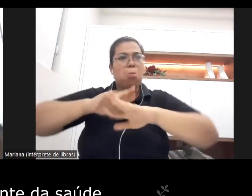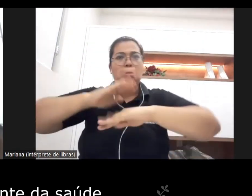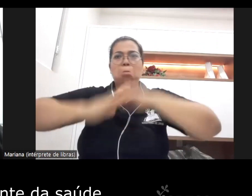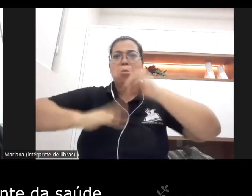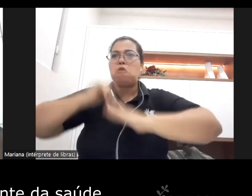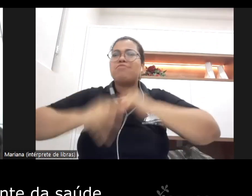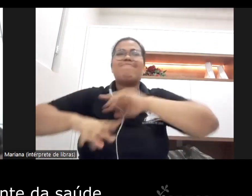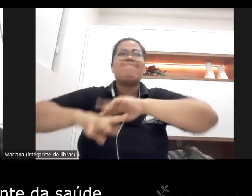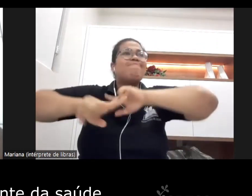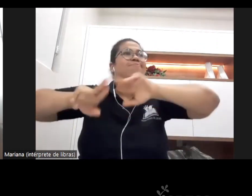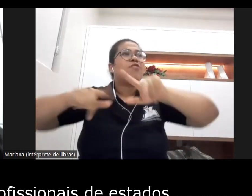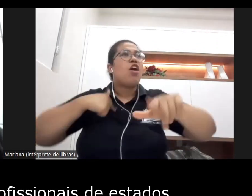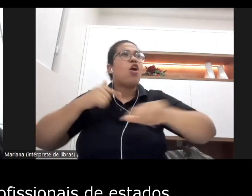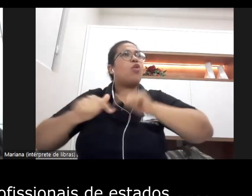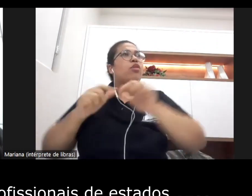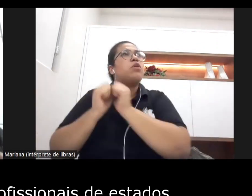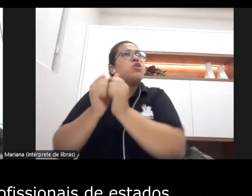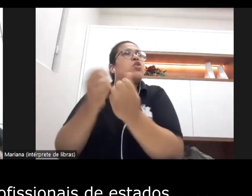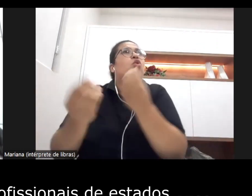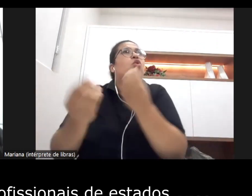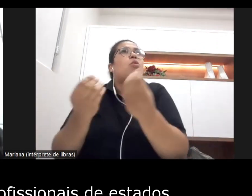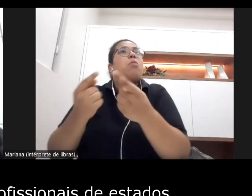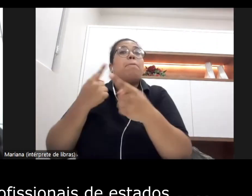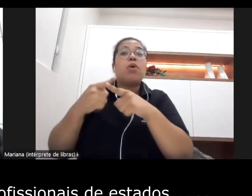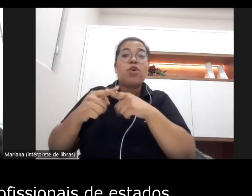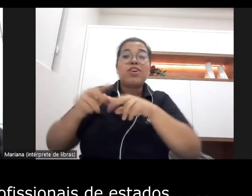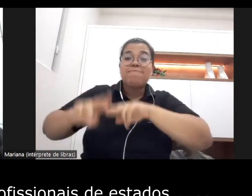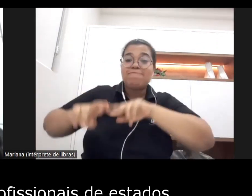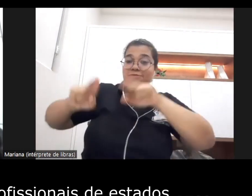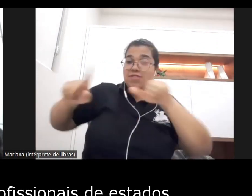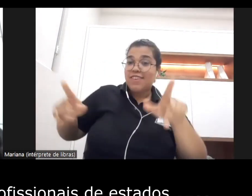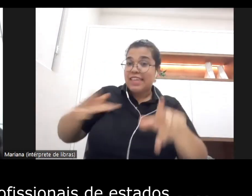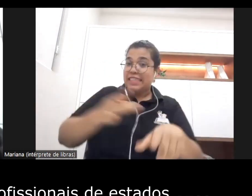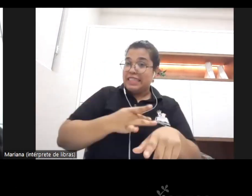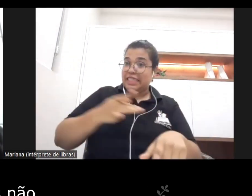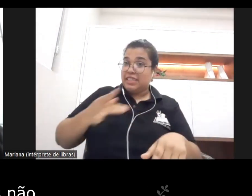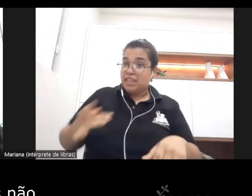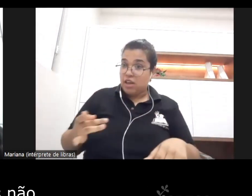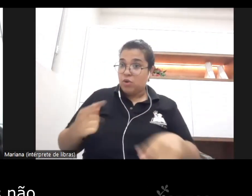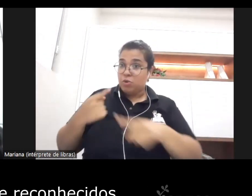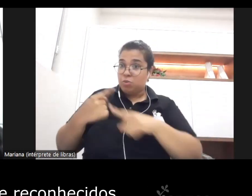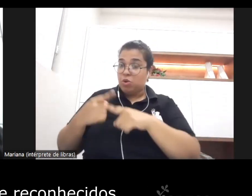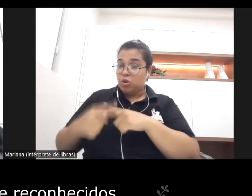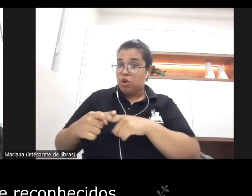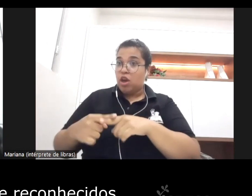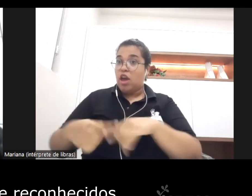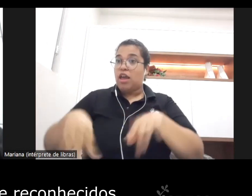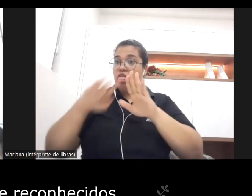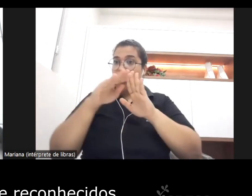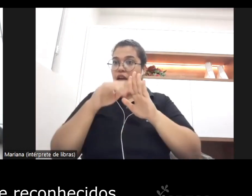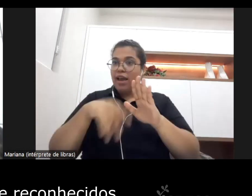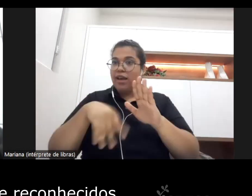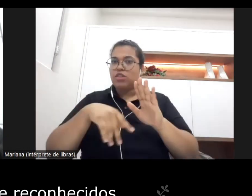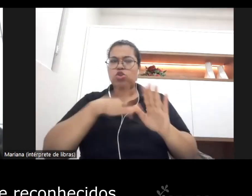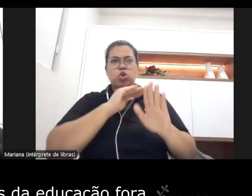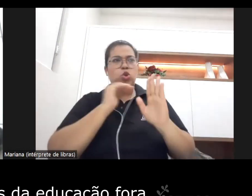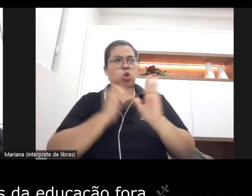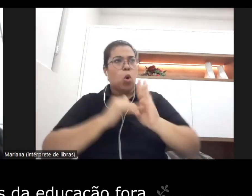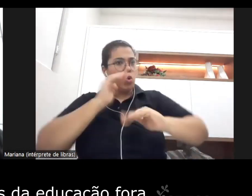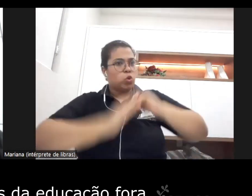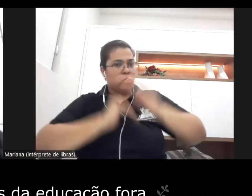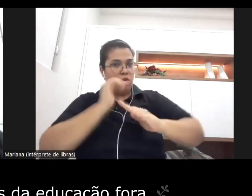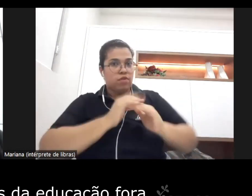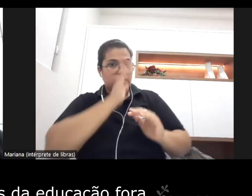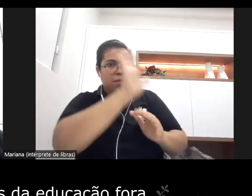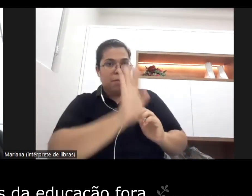diferentemente da saúde quase todos esses profissionais de estado eles não estão legalmente reconhecidos como